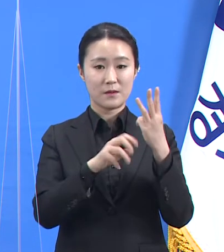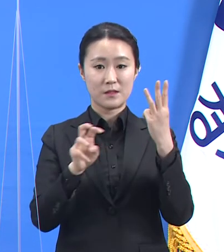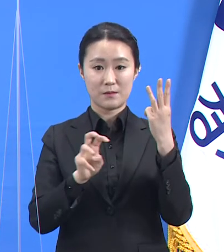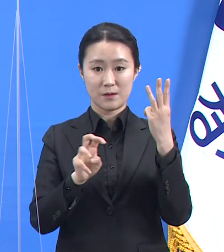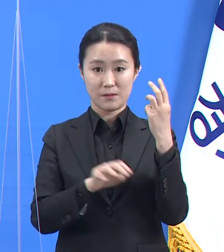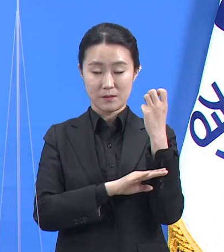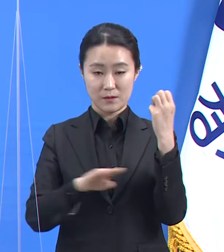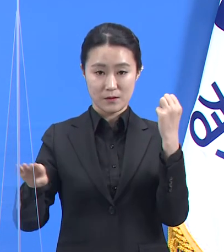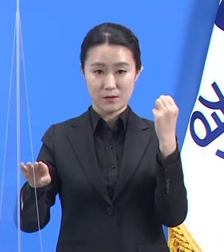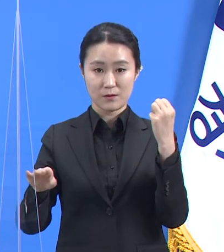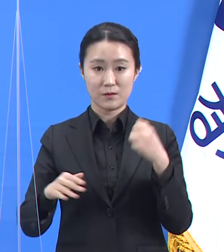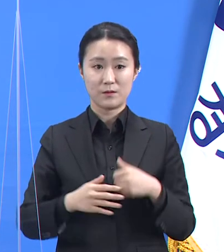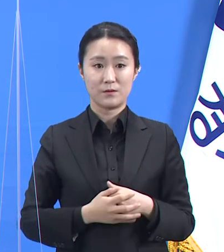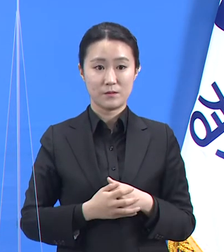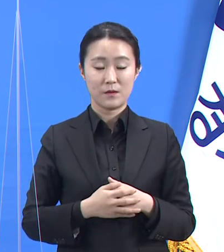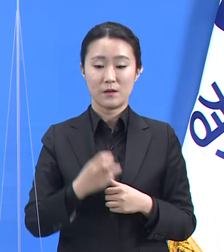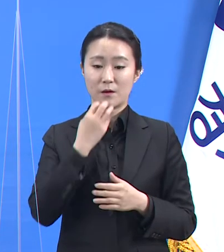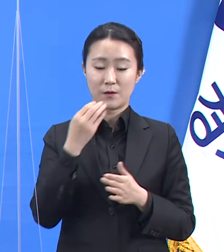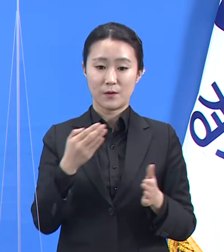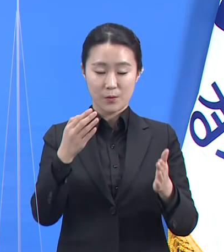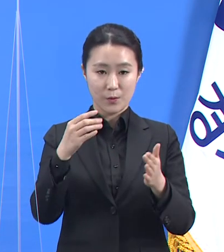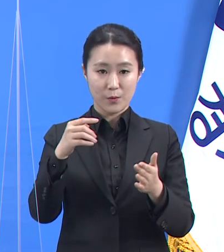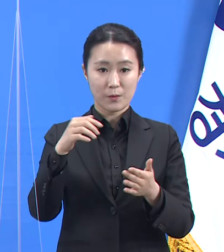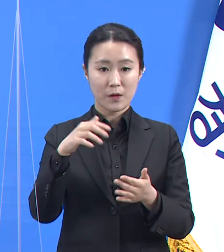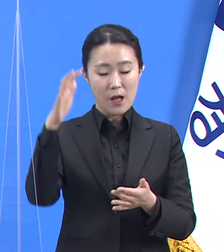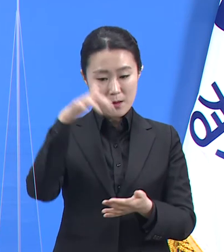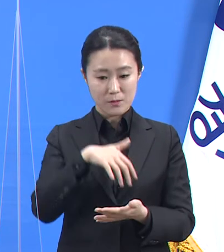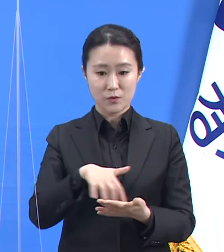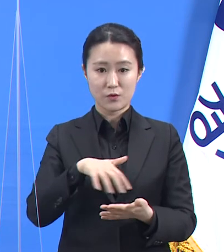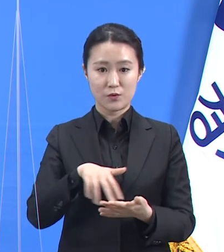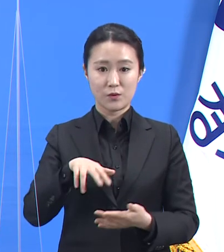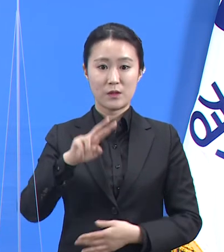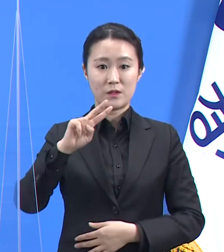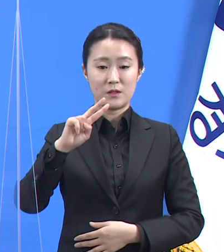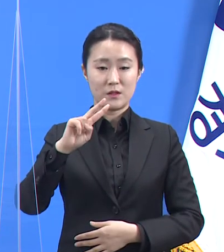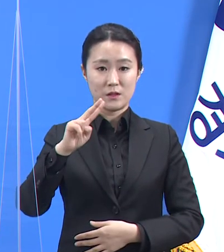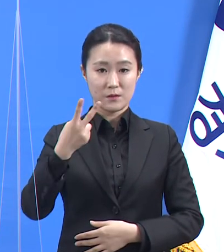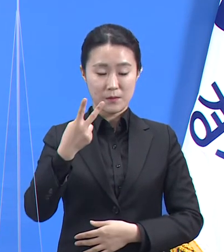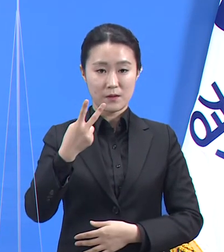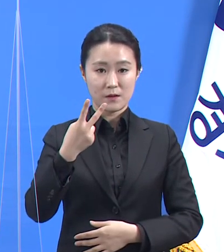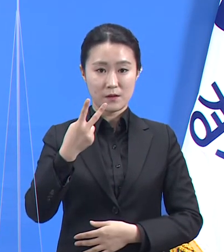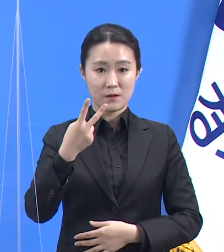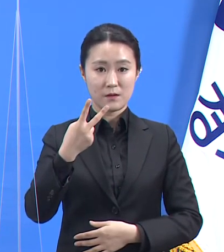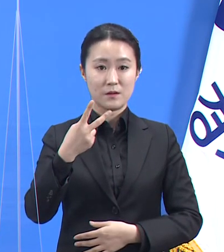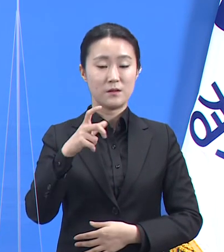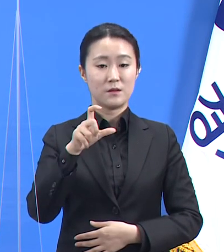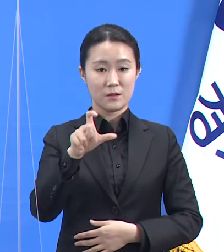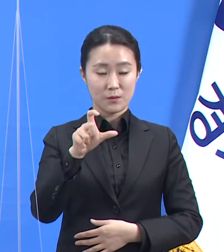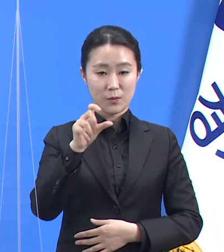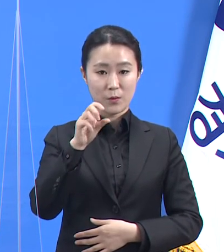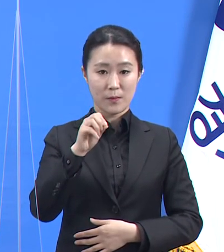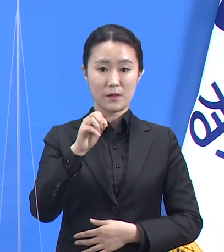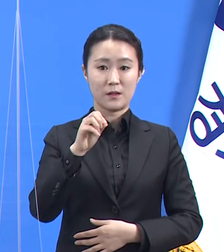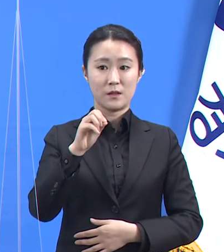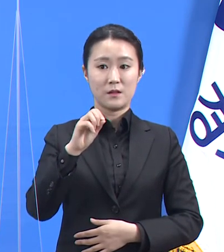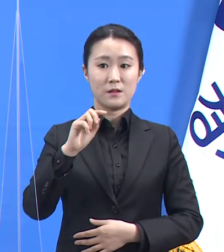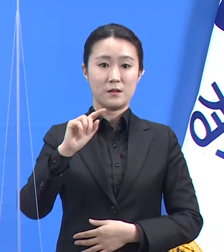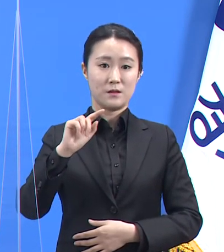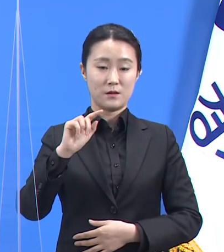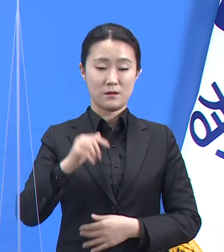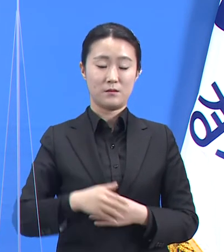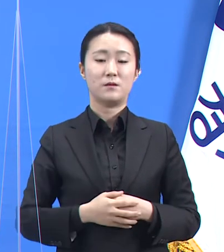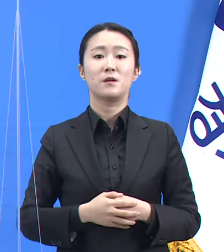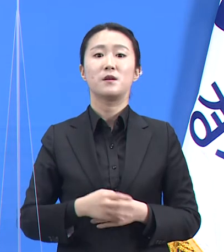누적 17만 2,274명이 접종을 받았습니다. 그 중 65세 미만